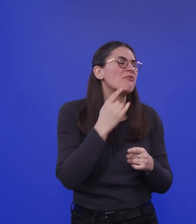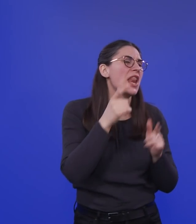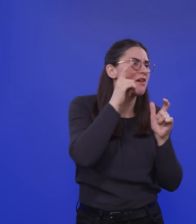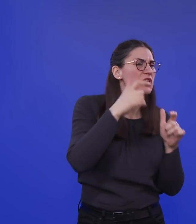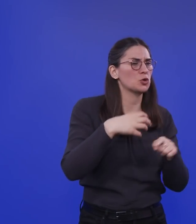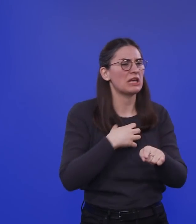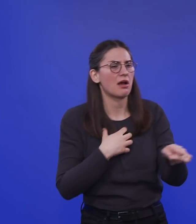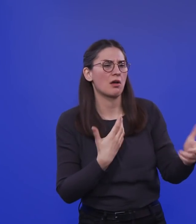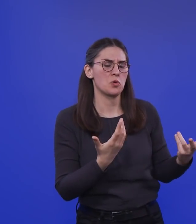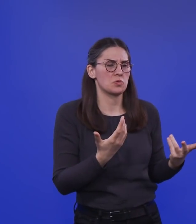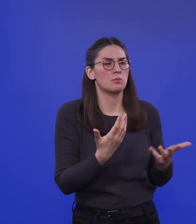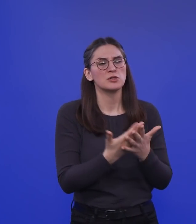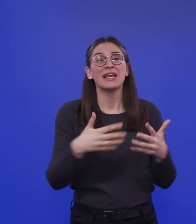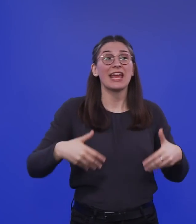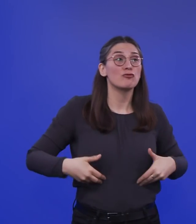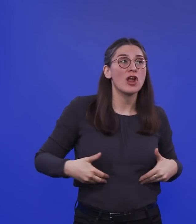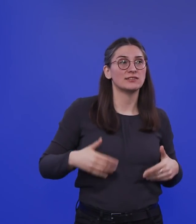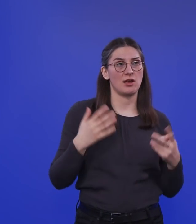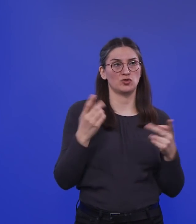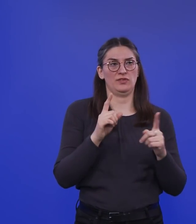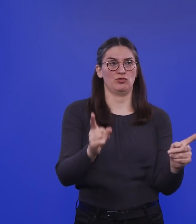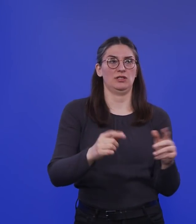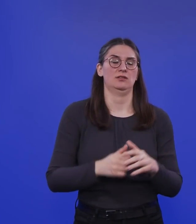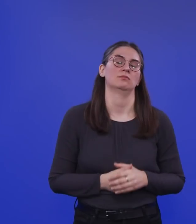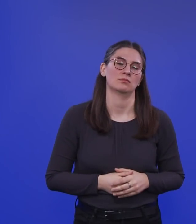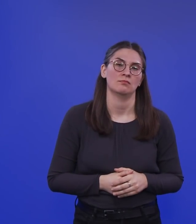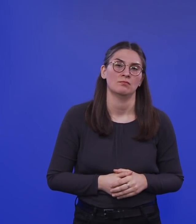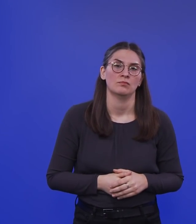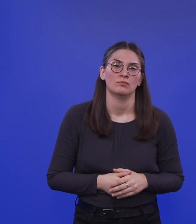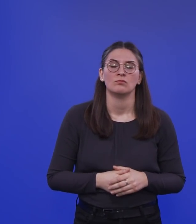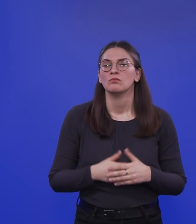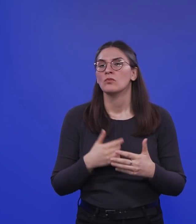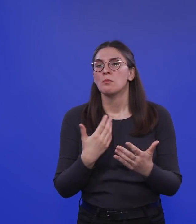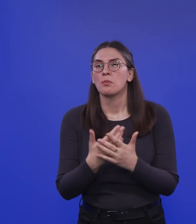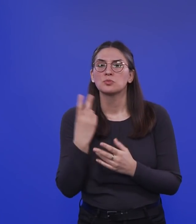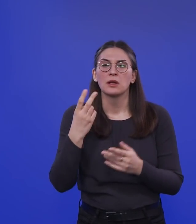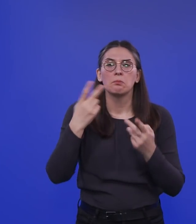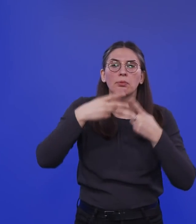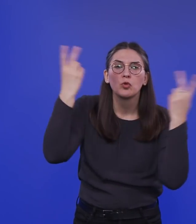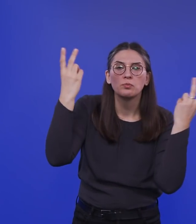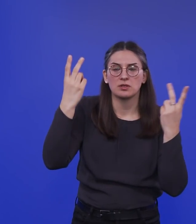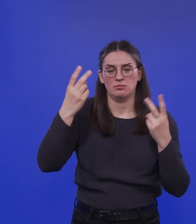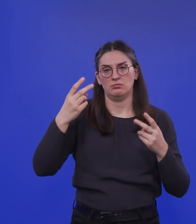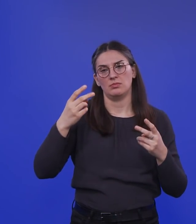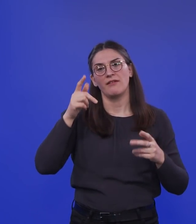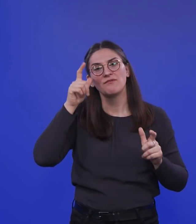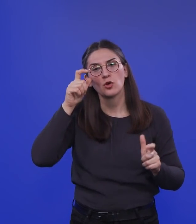nicht so ist, bei Influenza sowieso nicht. Aber es gibt also eine der berühmtesten Viruserkrankungen, die Kinderlähmung, Poliomyelitis.